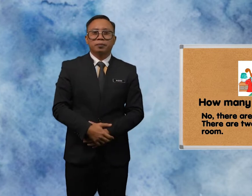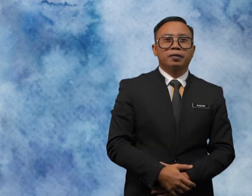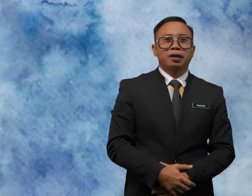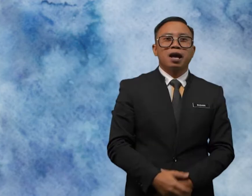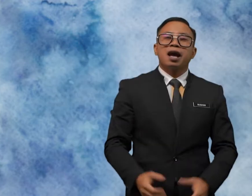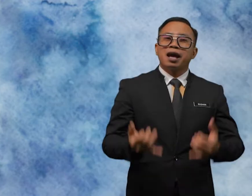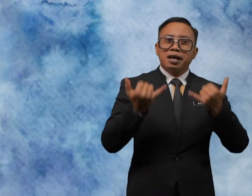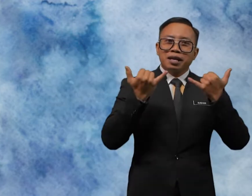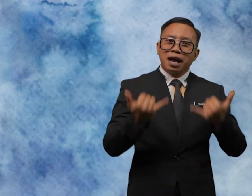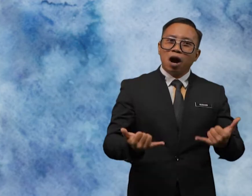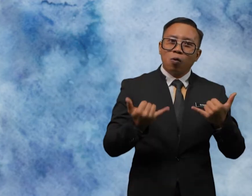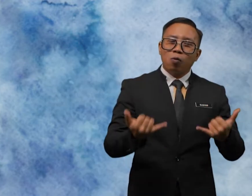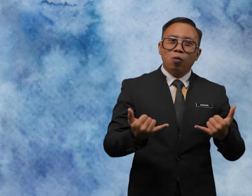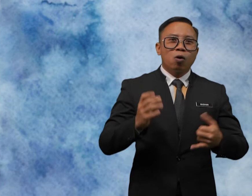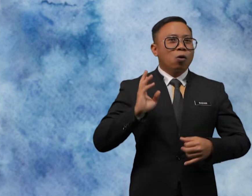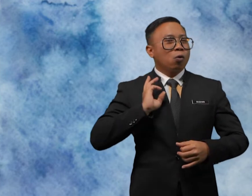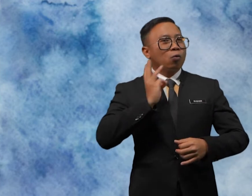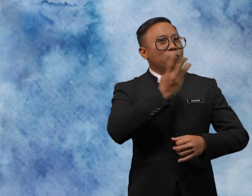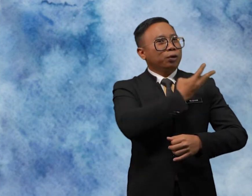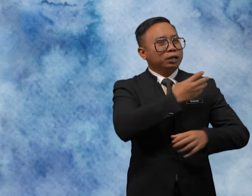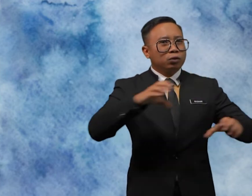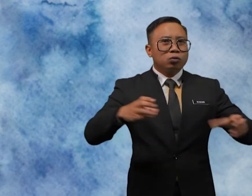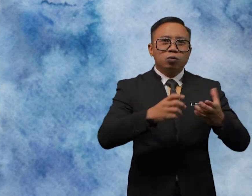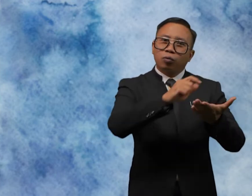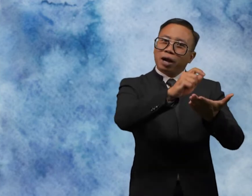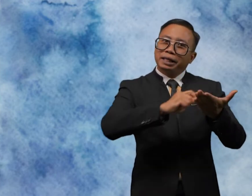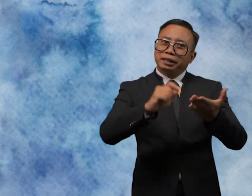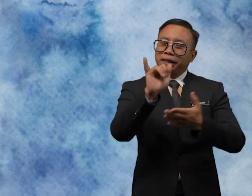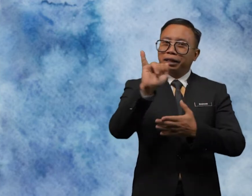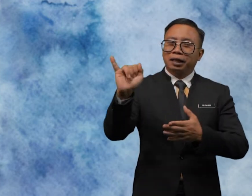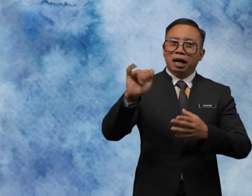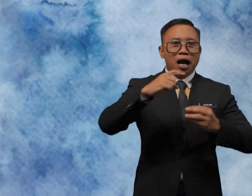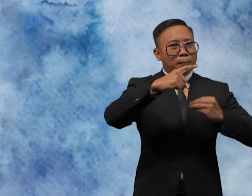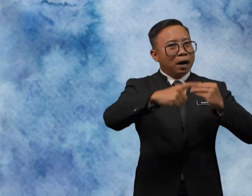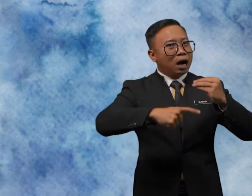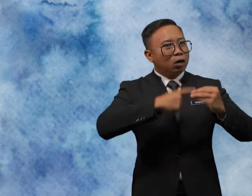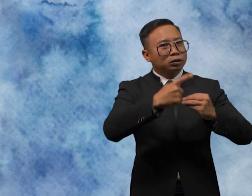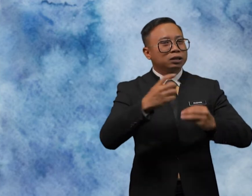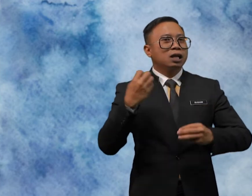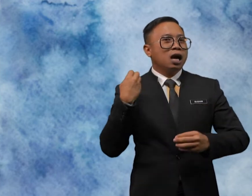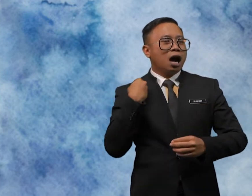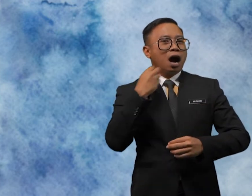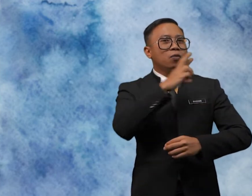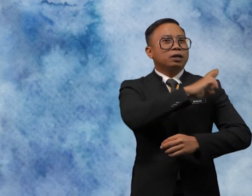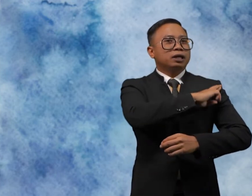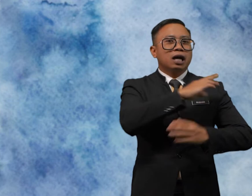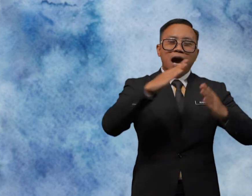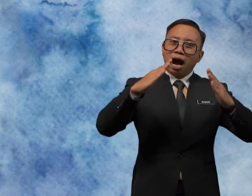Now We Do Writing About Our House